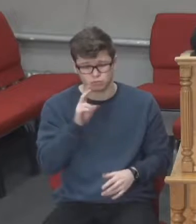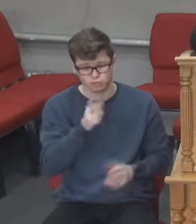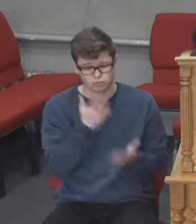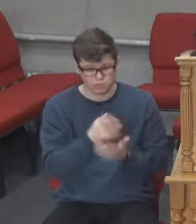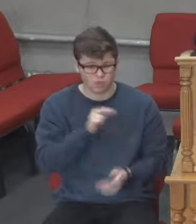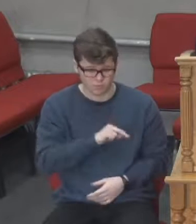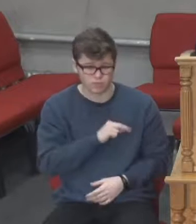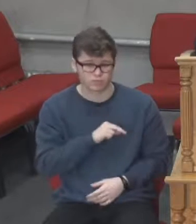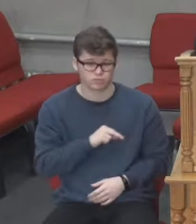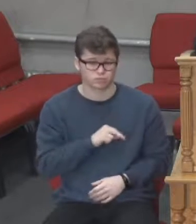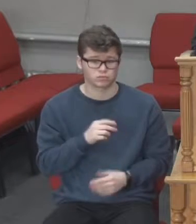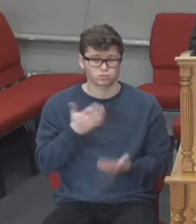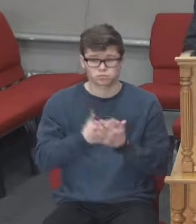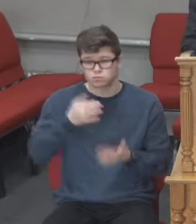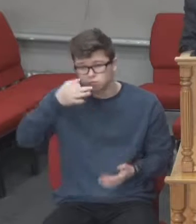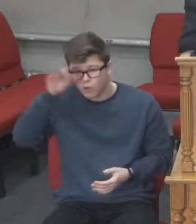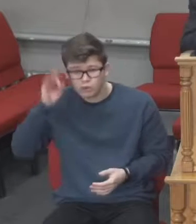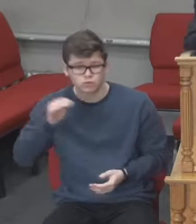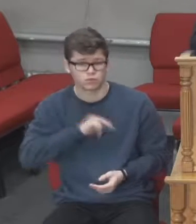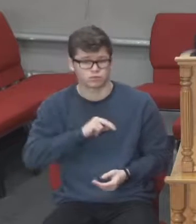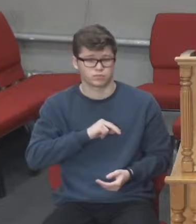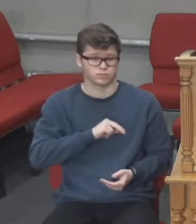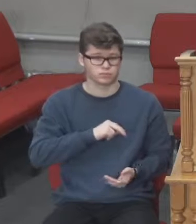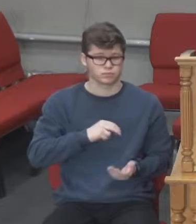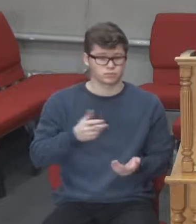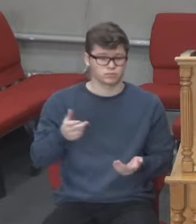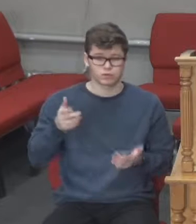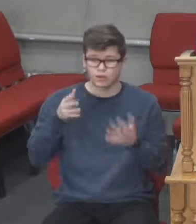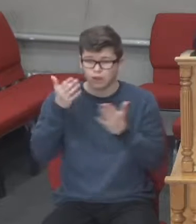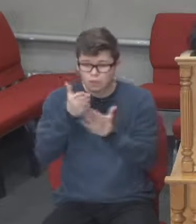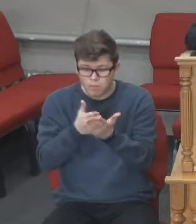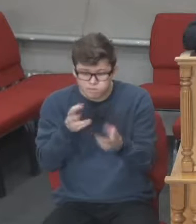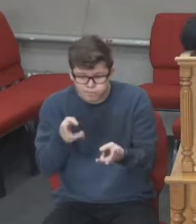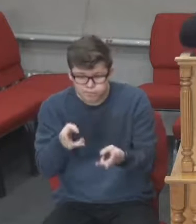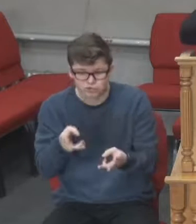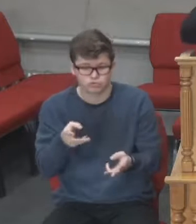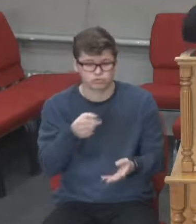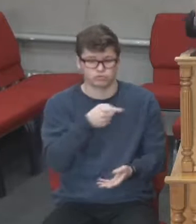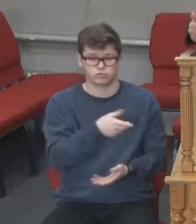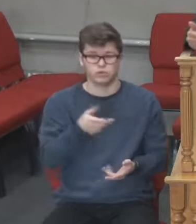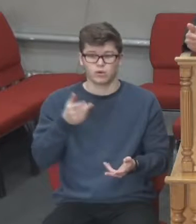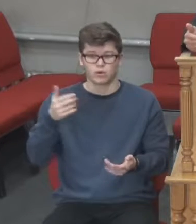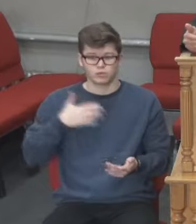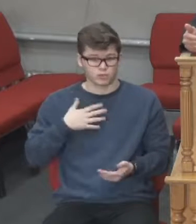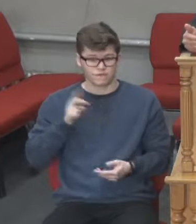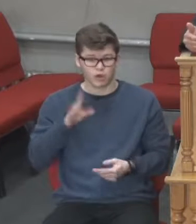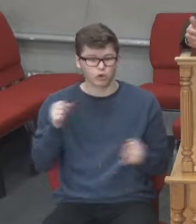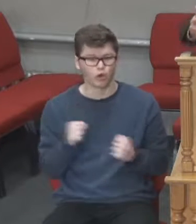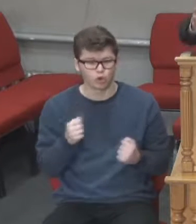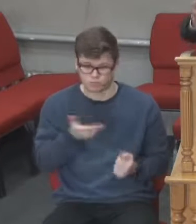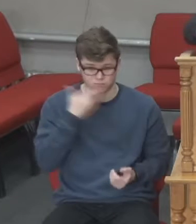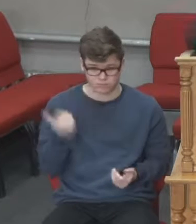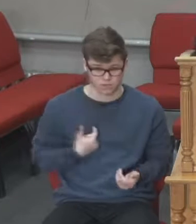люди, працюють служби в нашому місті. Печеться хліб. В наших квартирах не холодно.